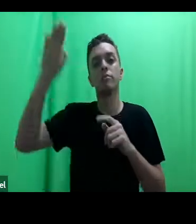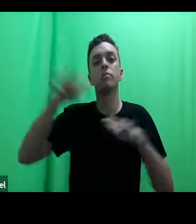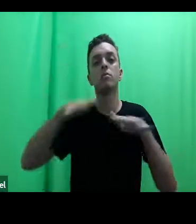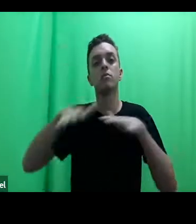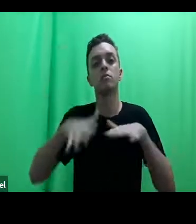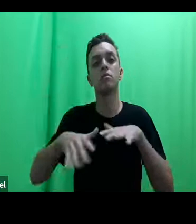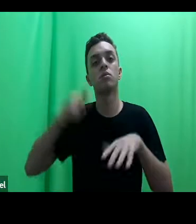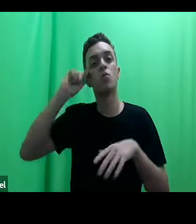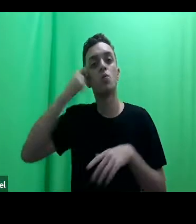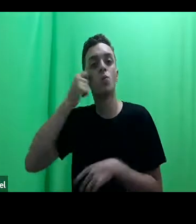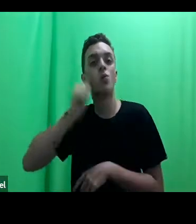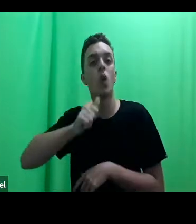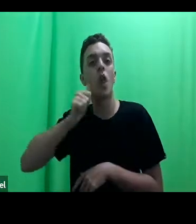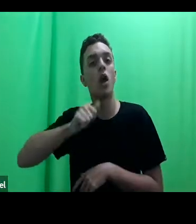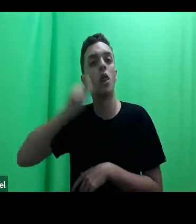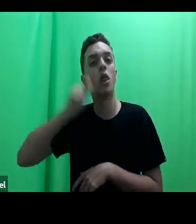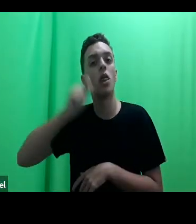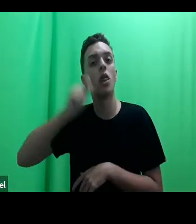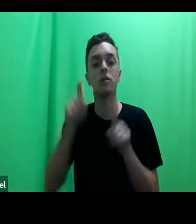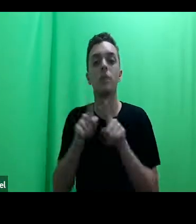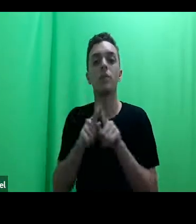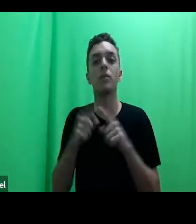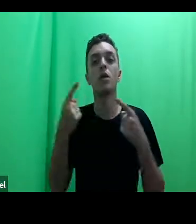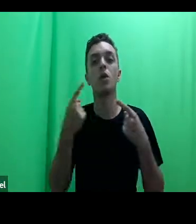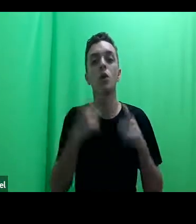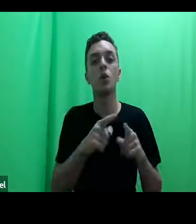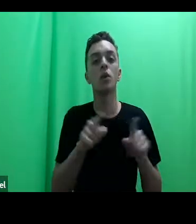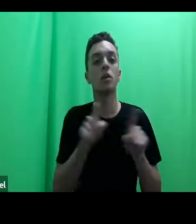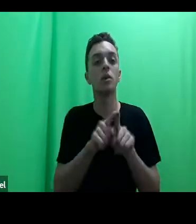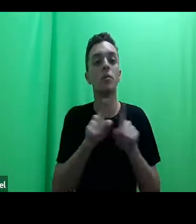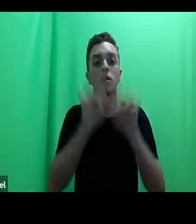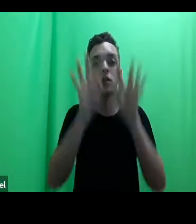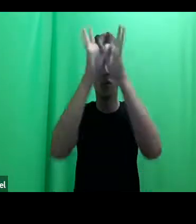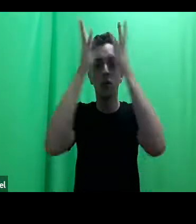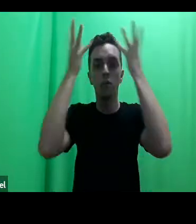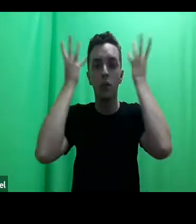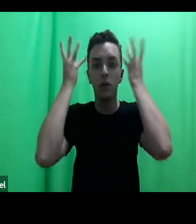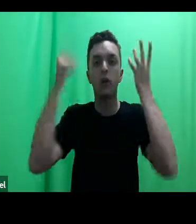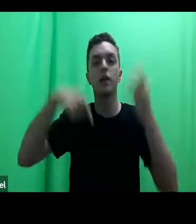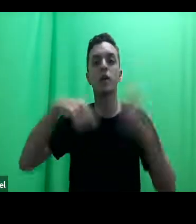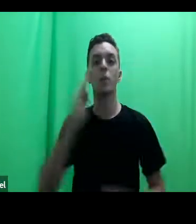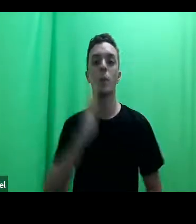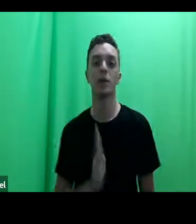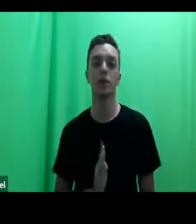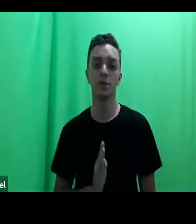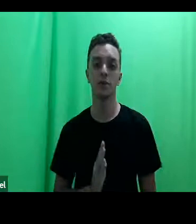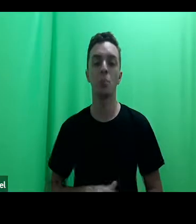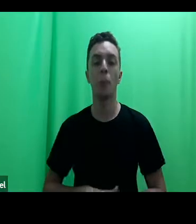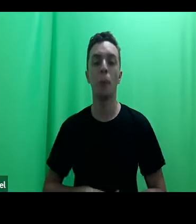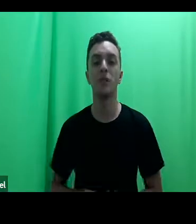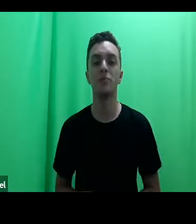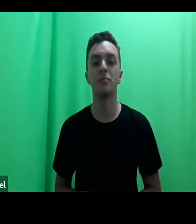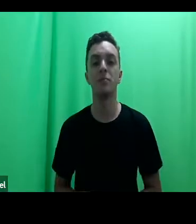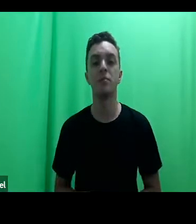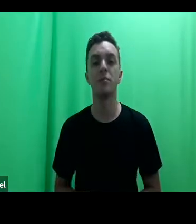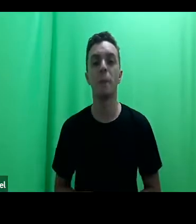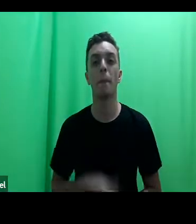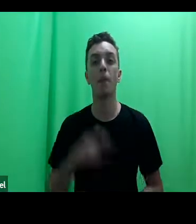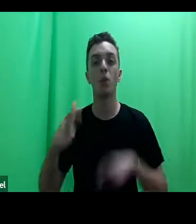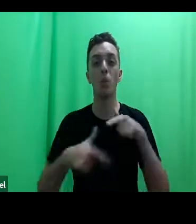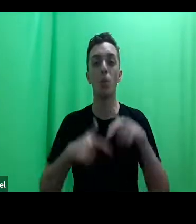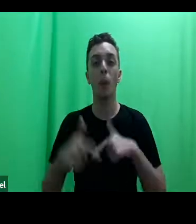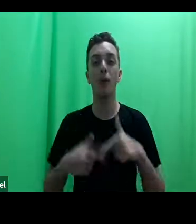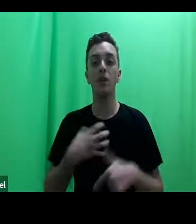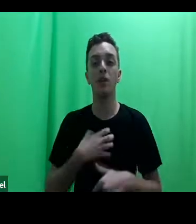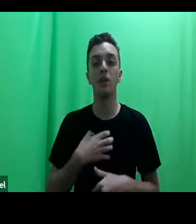negras, e as lutas indígenas e quilombolas no Brasil. O trabalho de Boa Ventura de